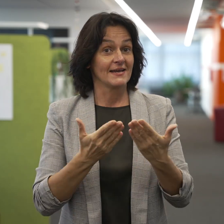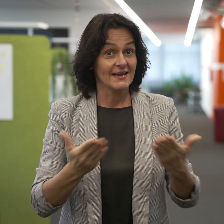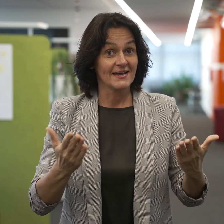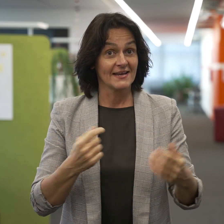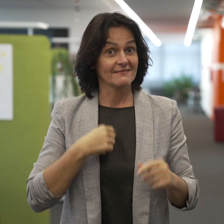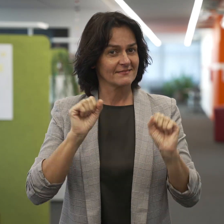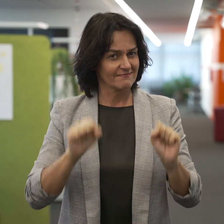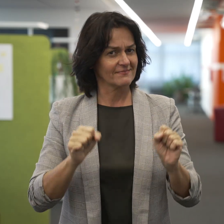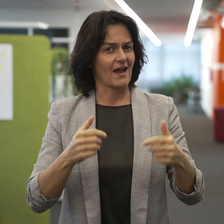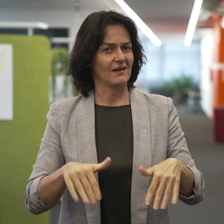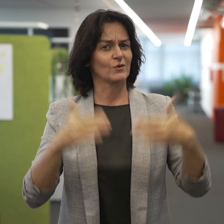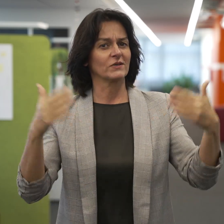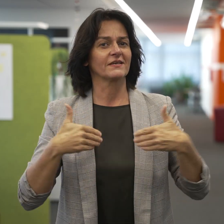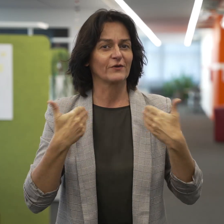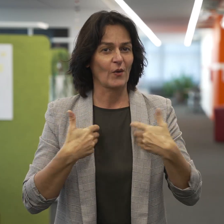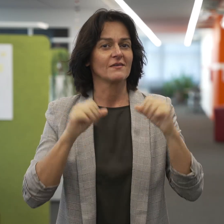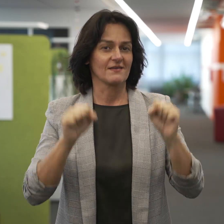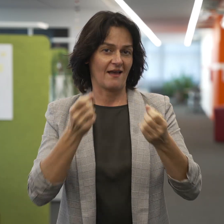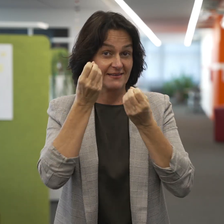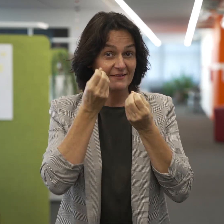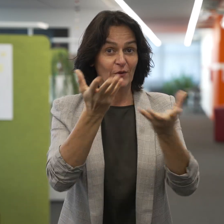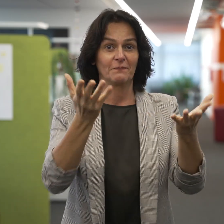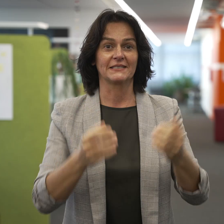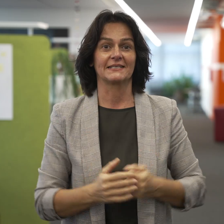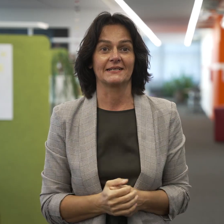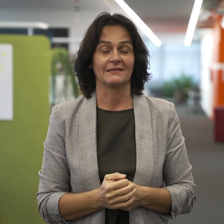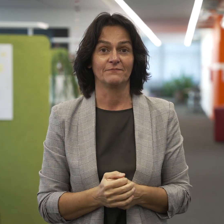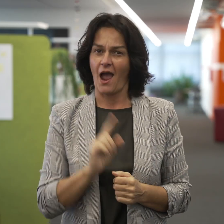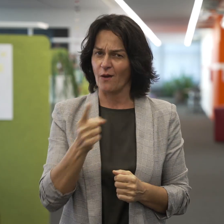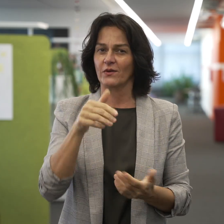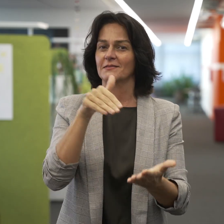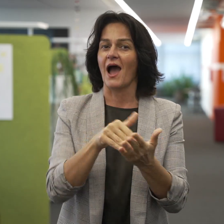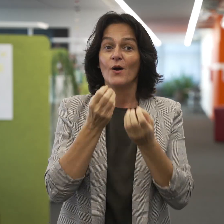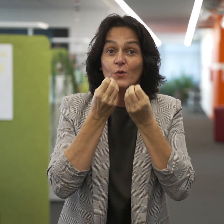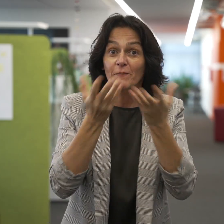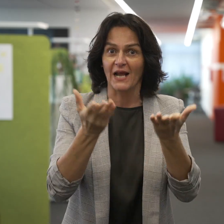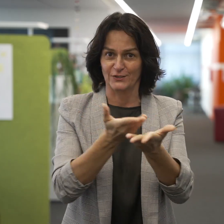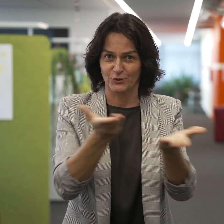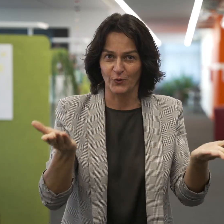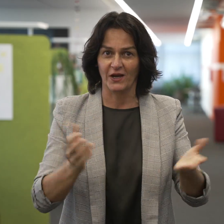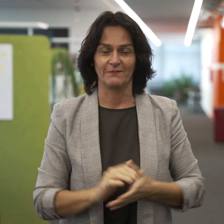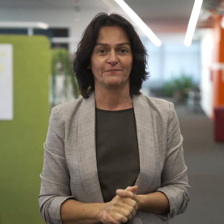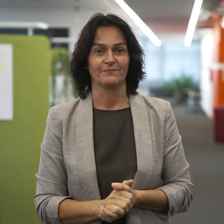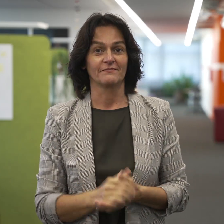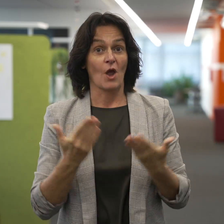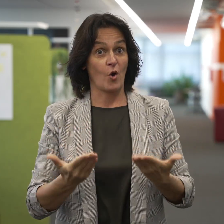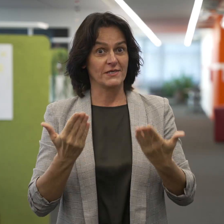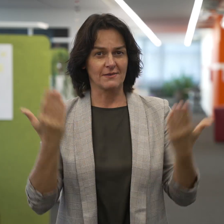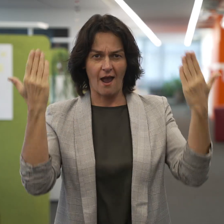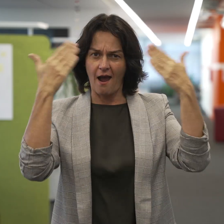Ich freue mich, euch mitzuteilen, dass ich heute Abend eine Überraschung habe. Der heutige Jubiläumsabend ist ein spezieller Abend, welcher